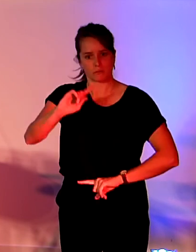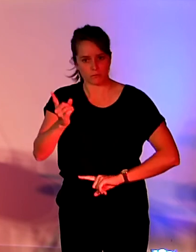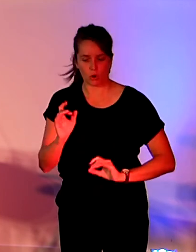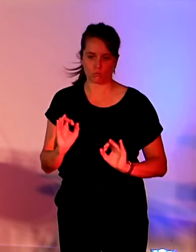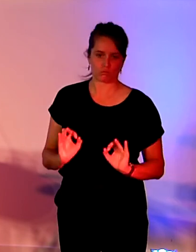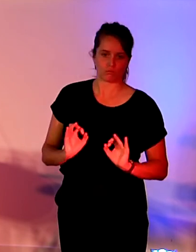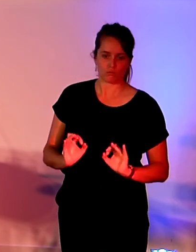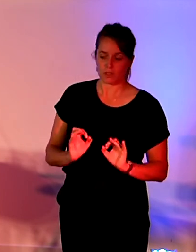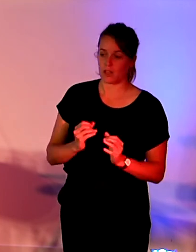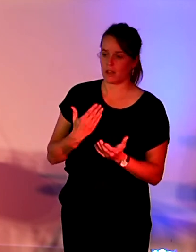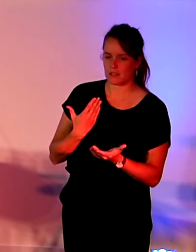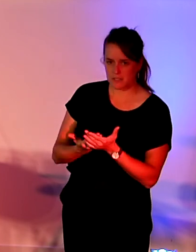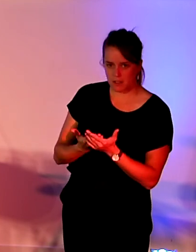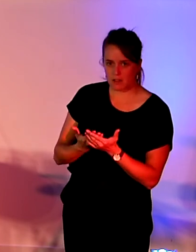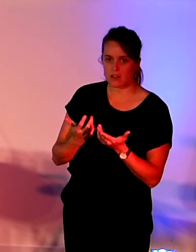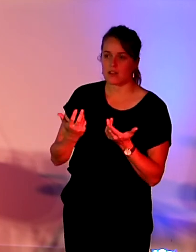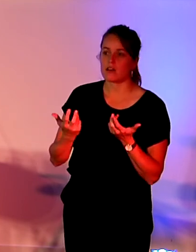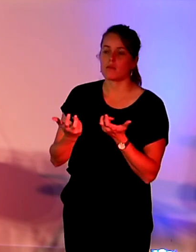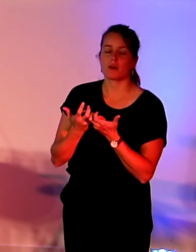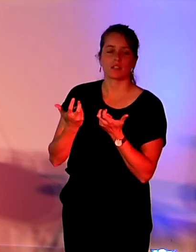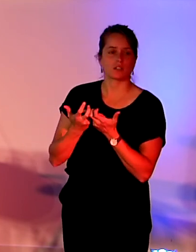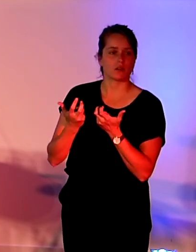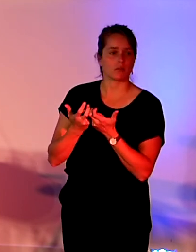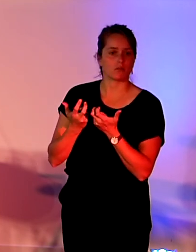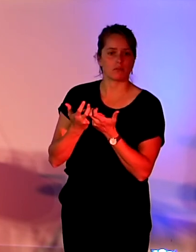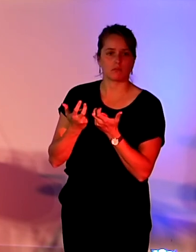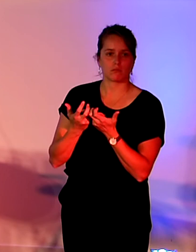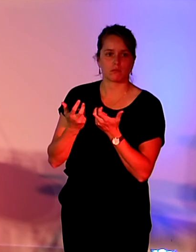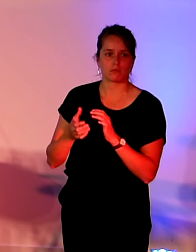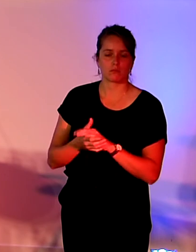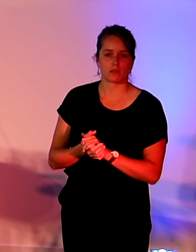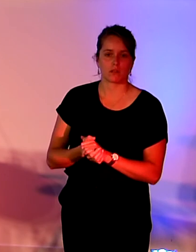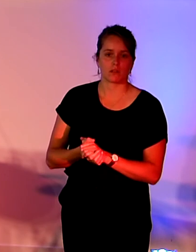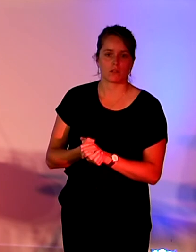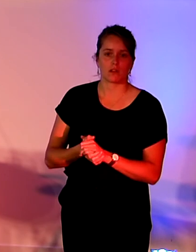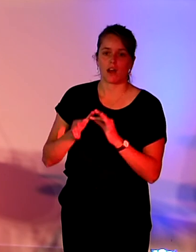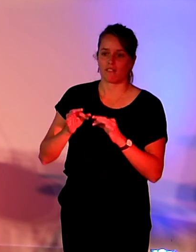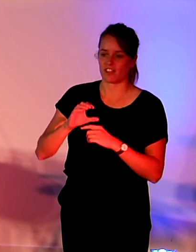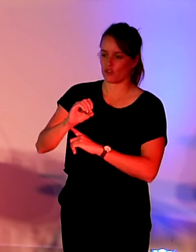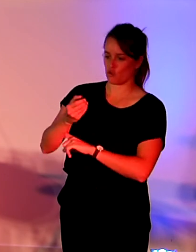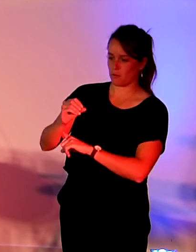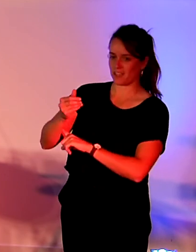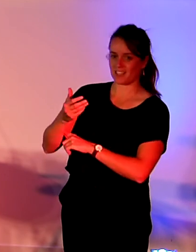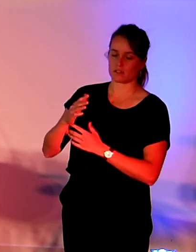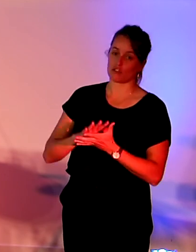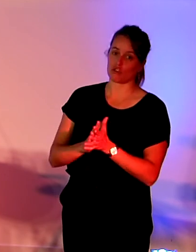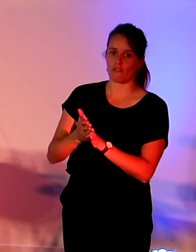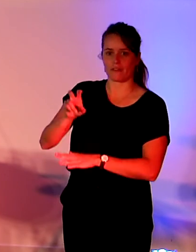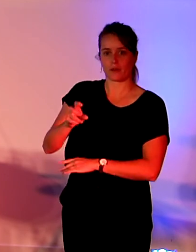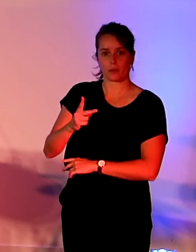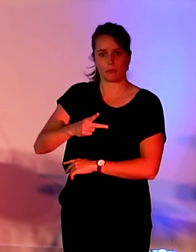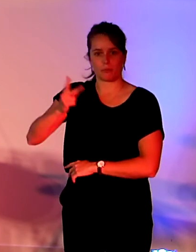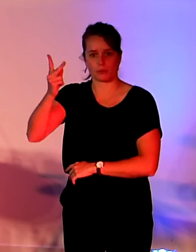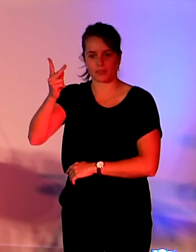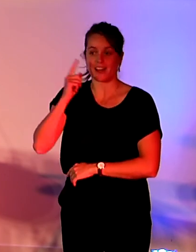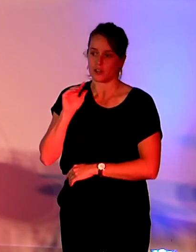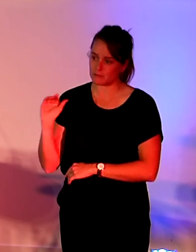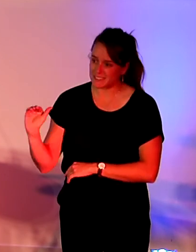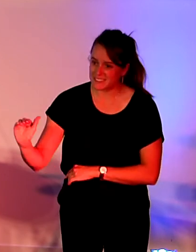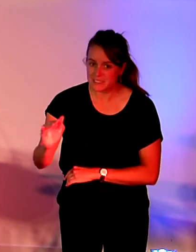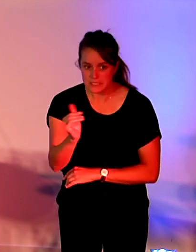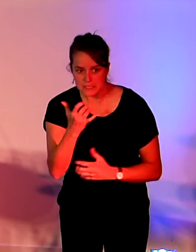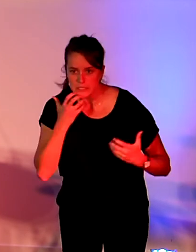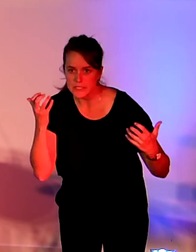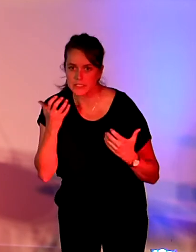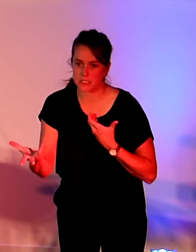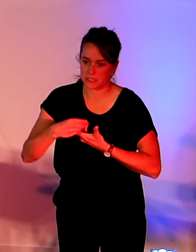appel à manifestation d'intérêt sur le verdissement du numérique dans le cadre du plan d'investissement de France 2030,